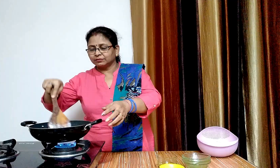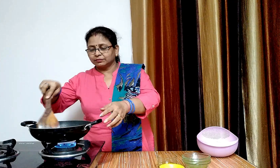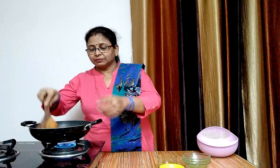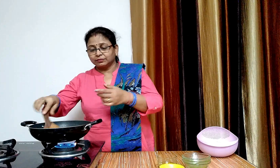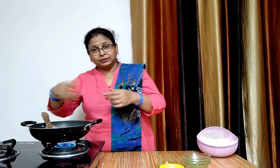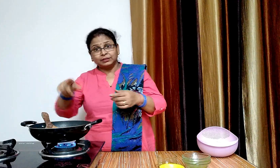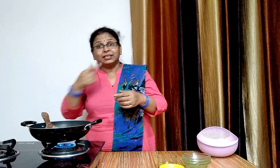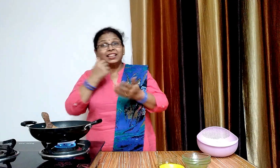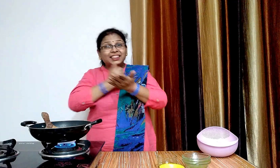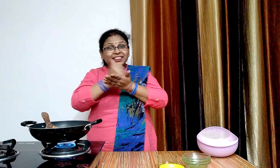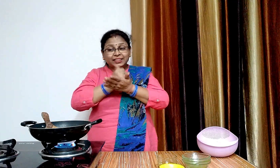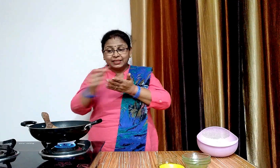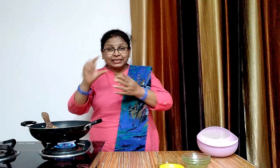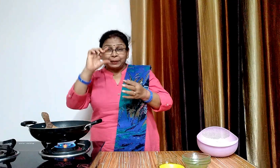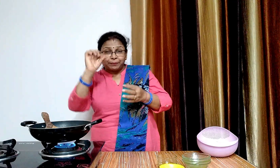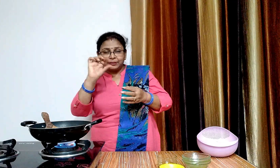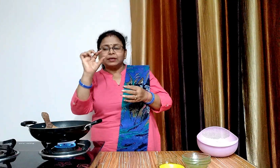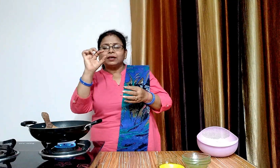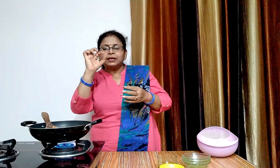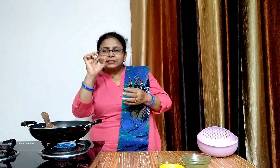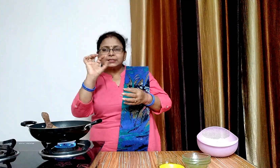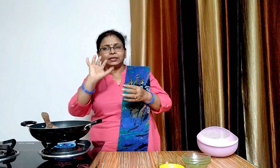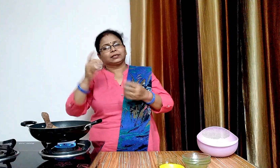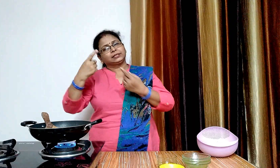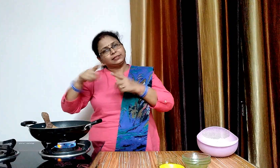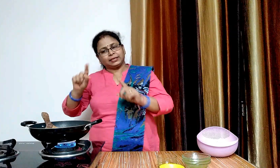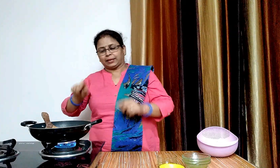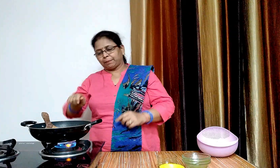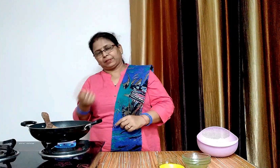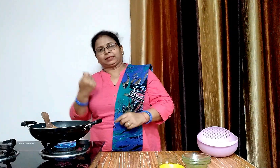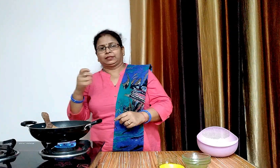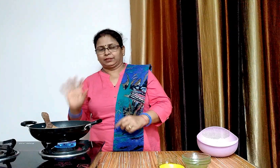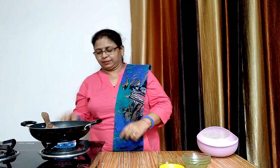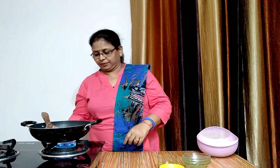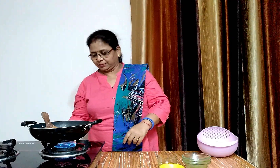देखे गाजर और बाकी सब्जी हालकी सी पक चुकी है अब गैस बंद कर देंगे